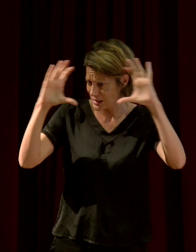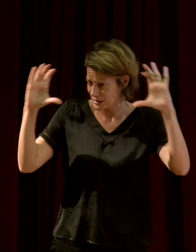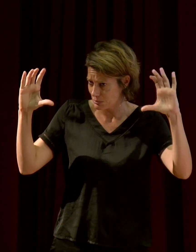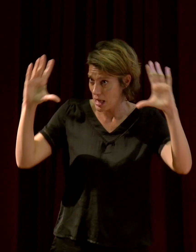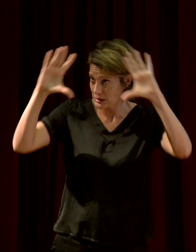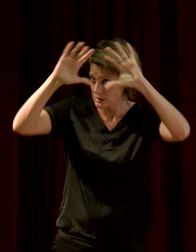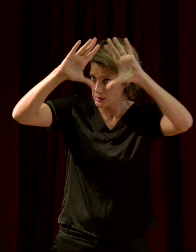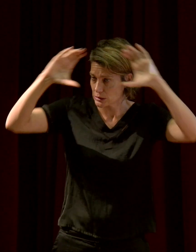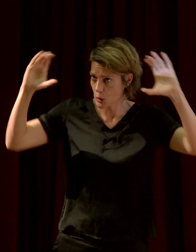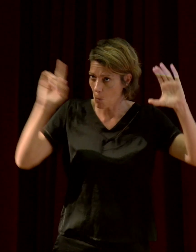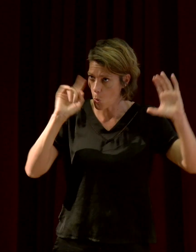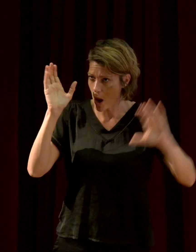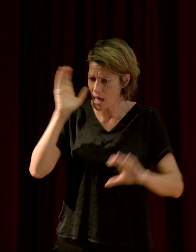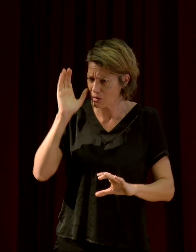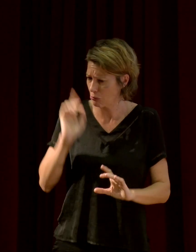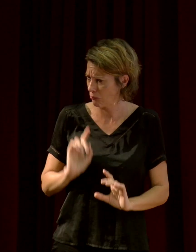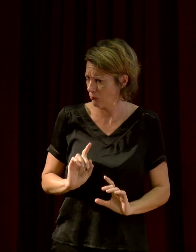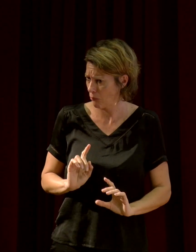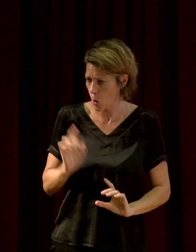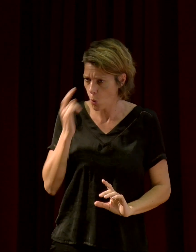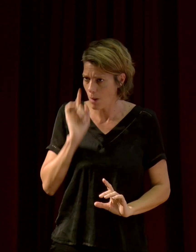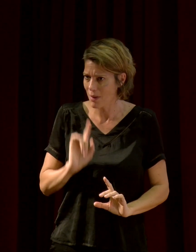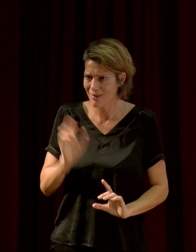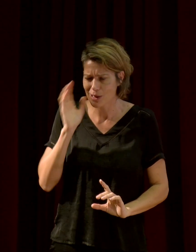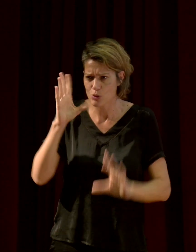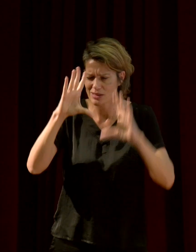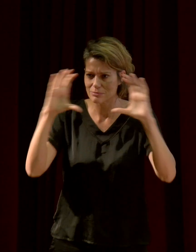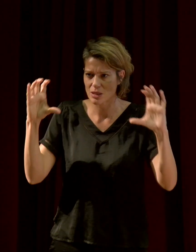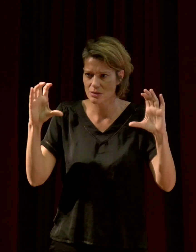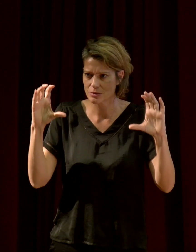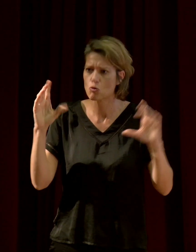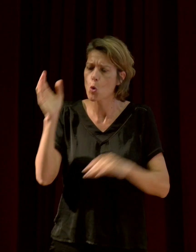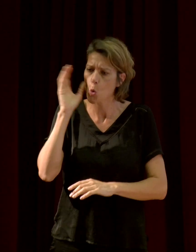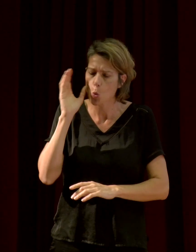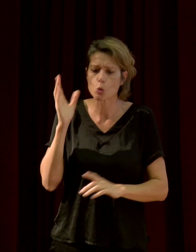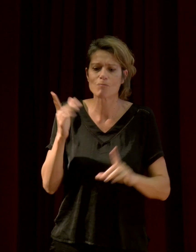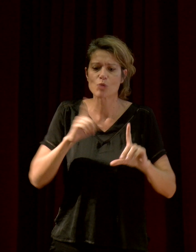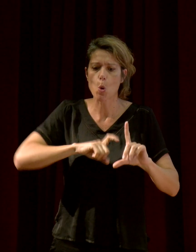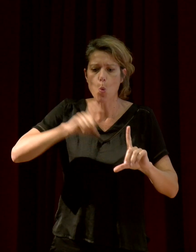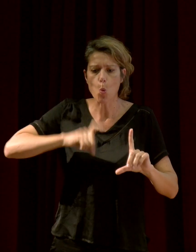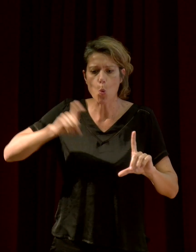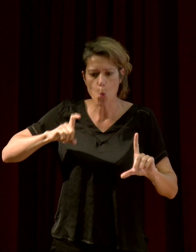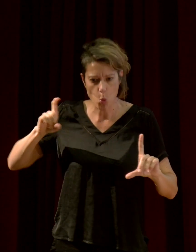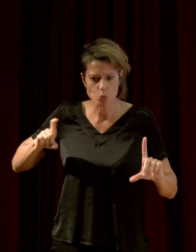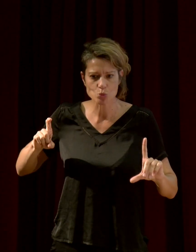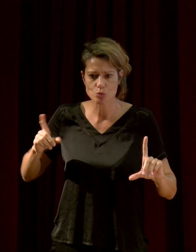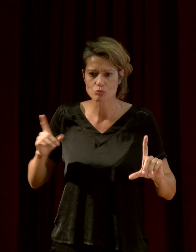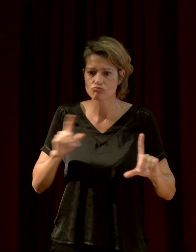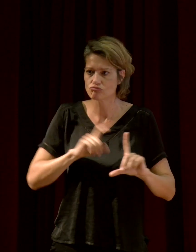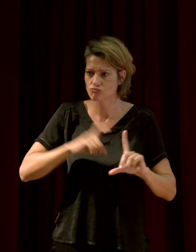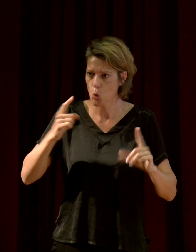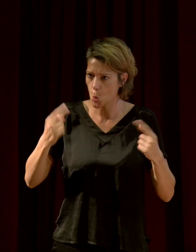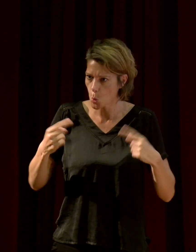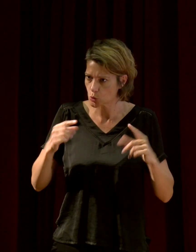l'espace. Je crois qu'on écoute les zones électromagnétiques qui sont peut-être transformées en sons. Mais en effet, il faut une